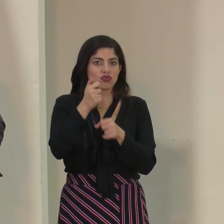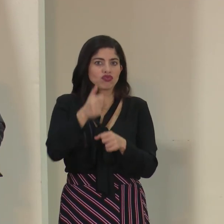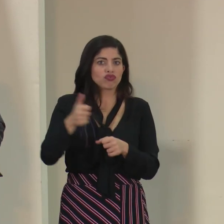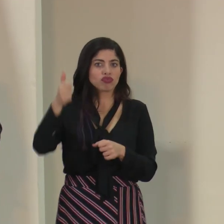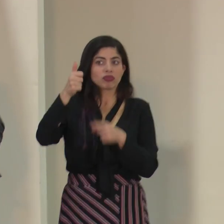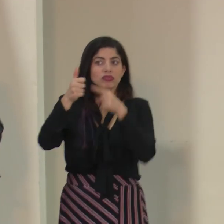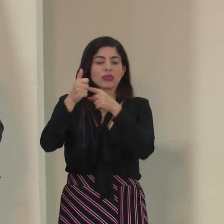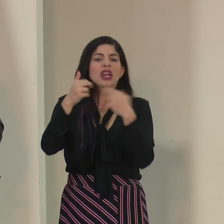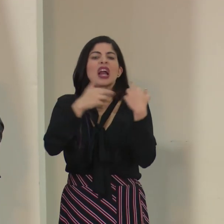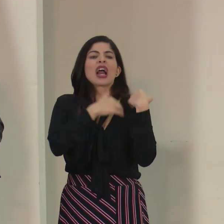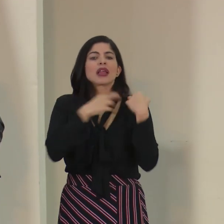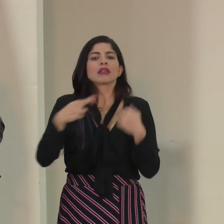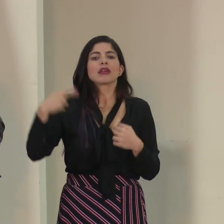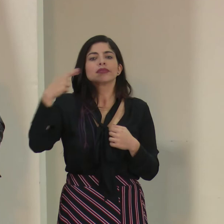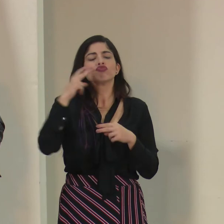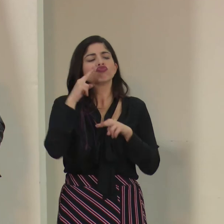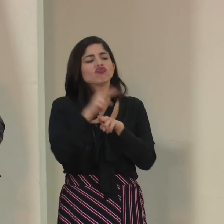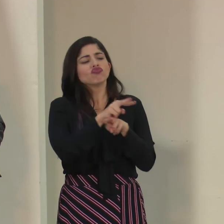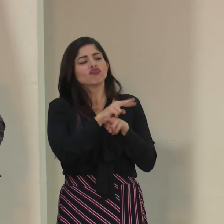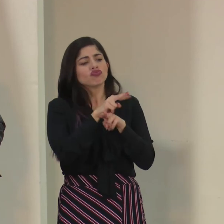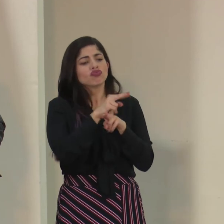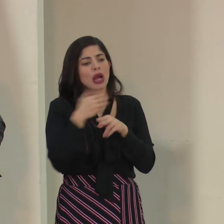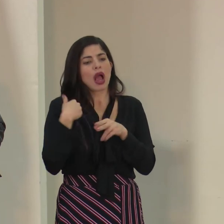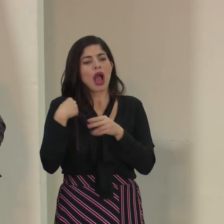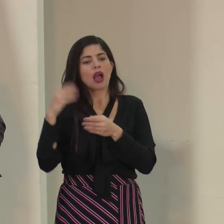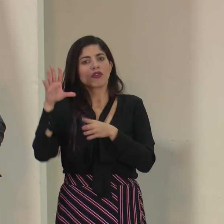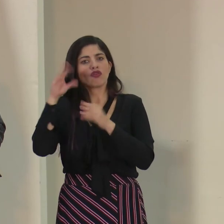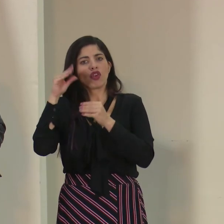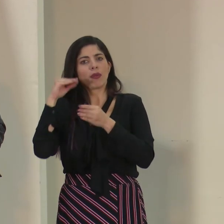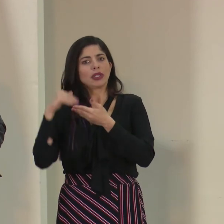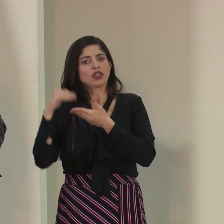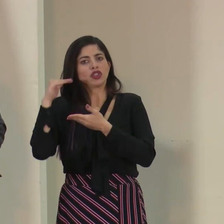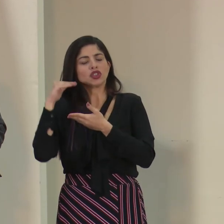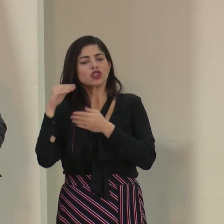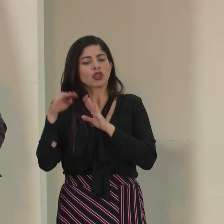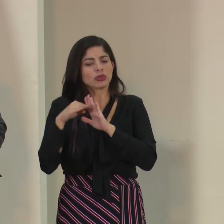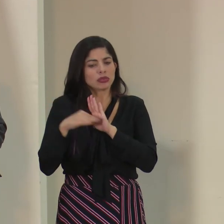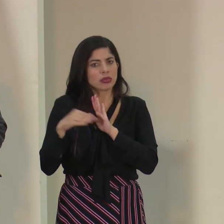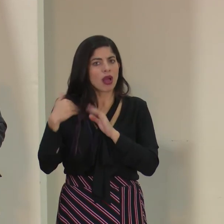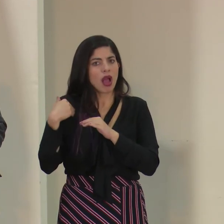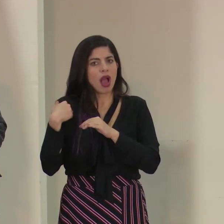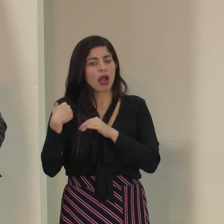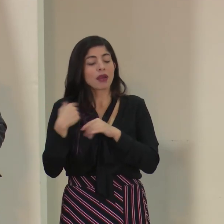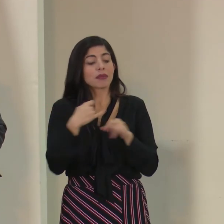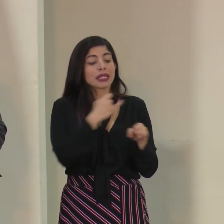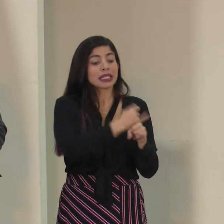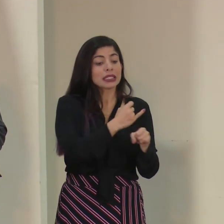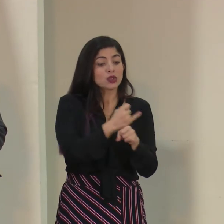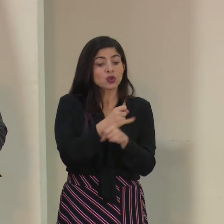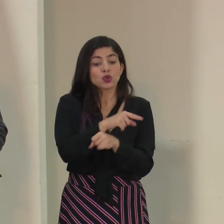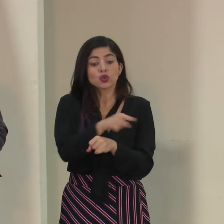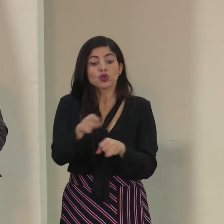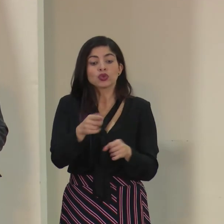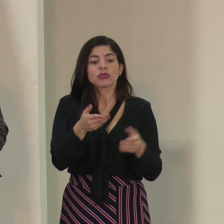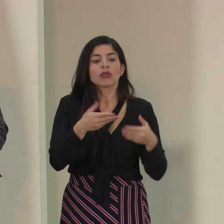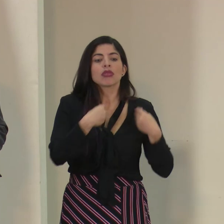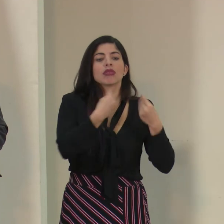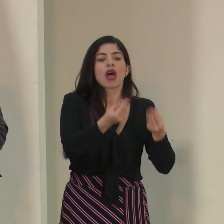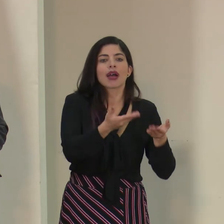rectora que maneja toda esa información y esos lineamientos, y una institución prestataria de los